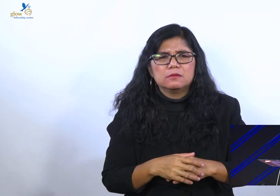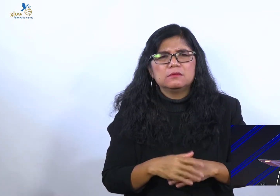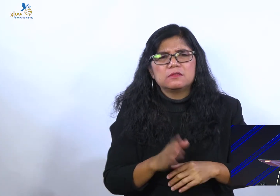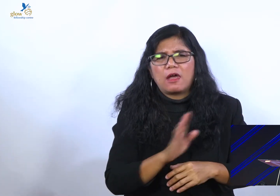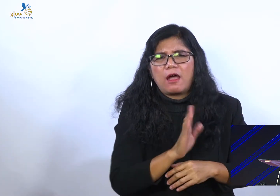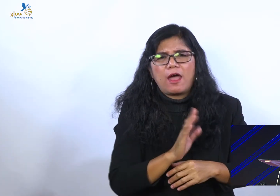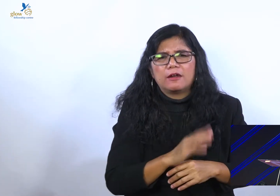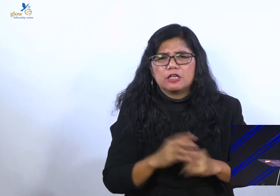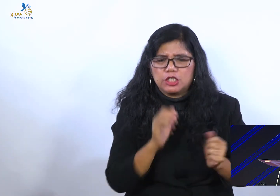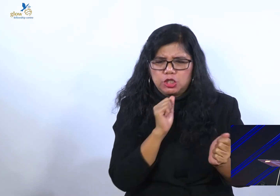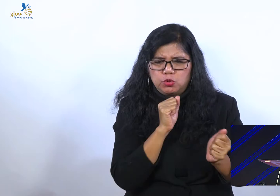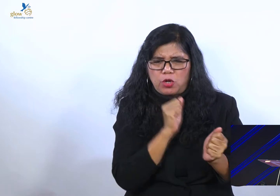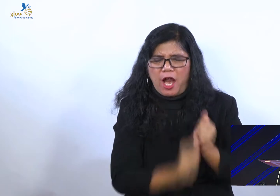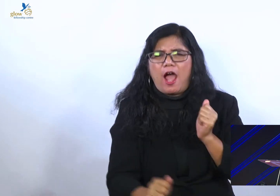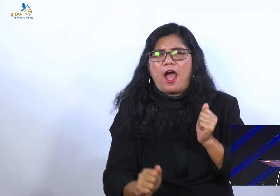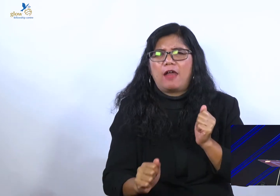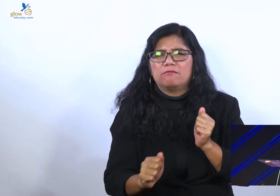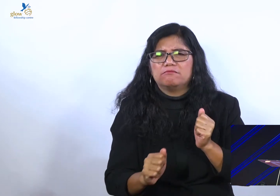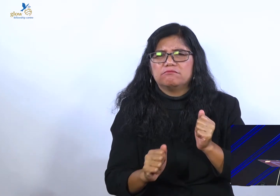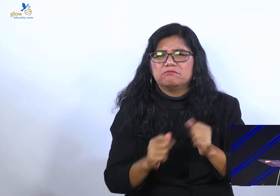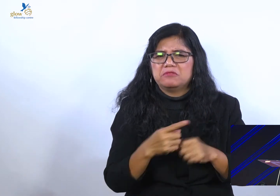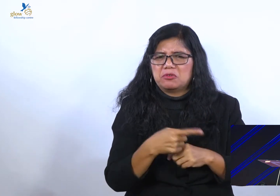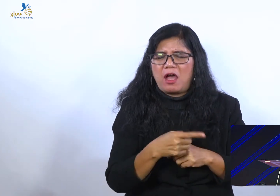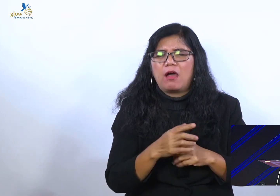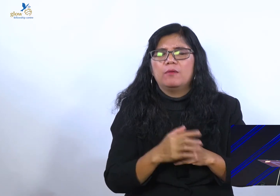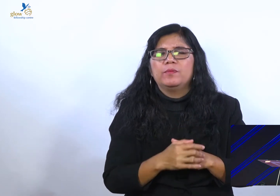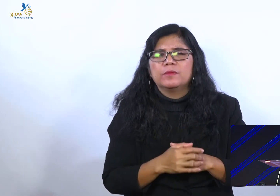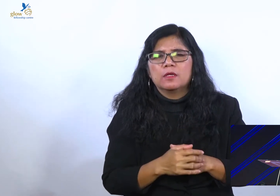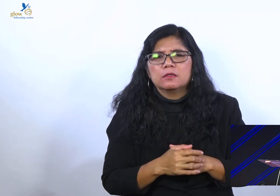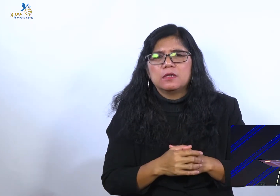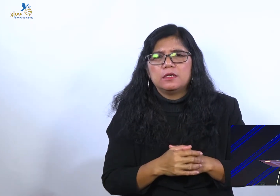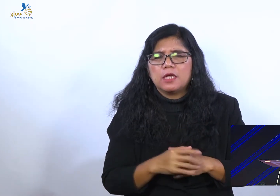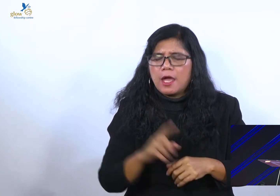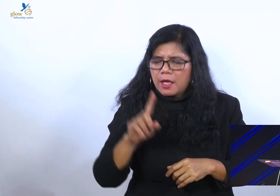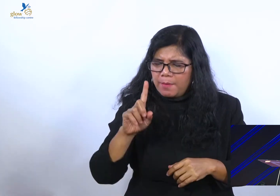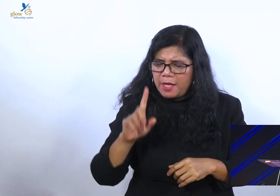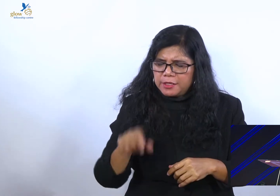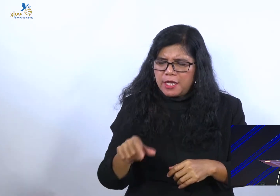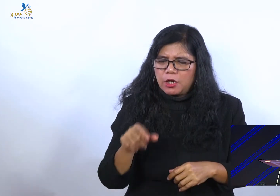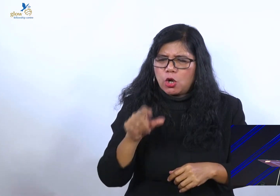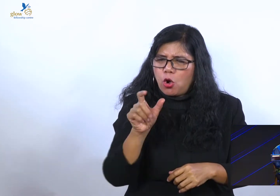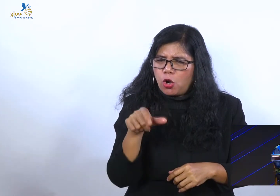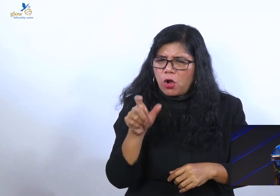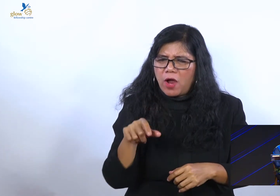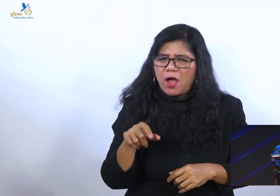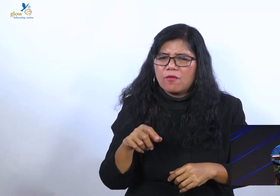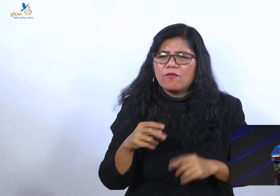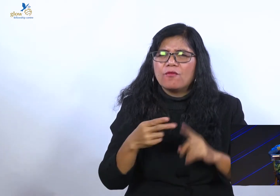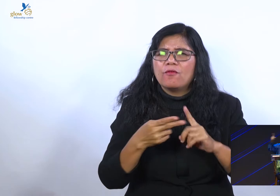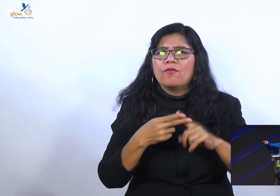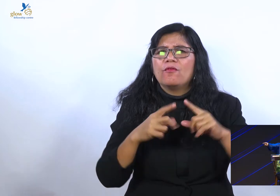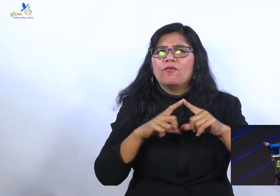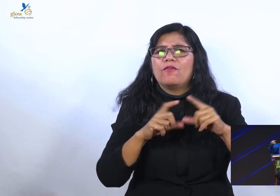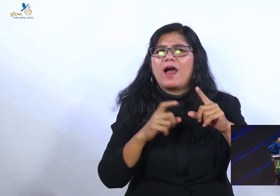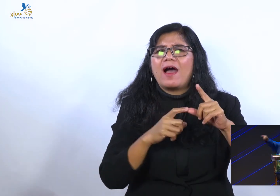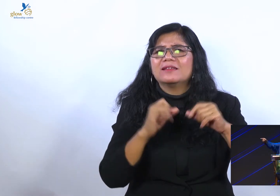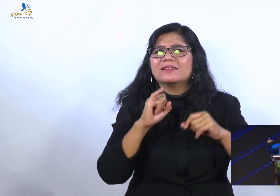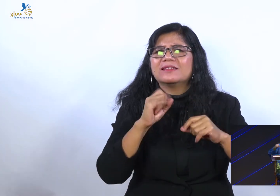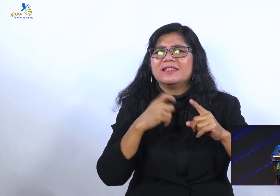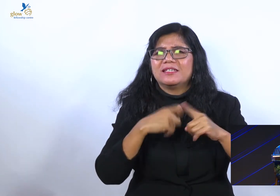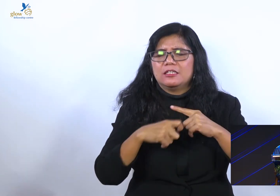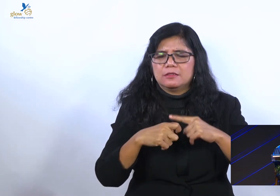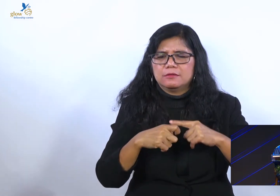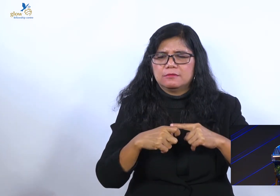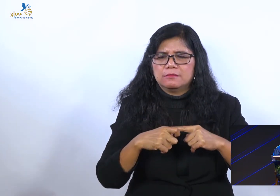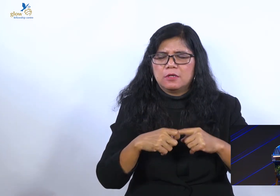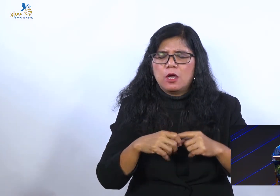Alkitab bilang. Bukan kematian orang fasik yang dikendaki. Tapi pertobatannya. Bukan caranya kita mempermalukan